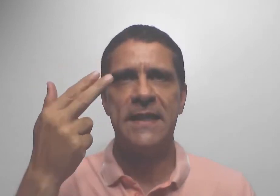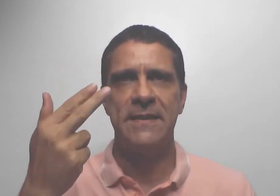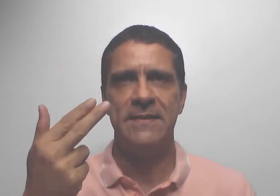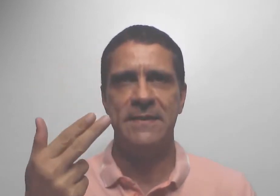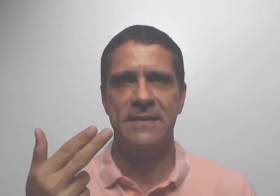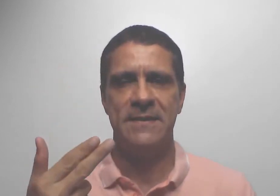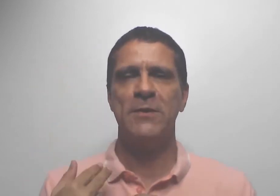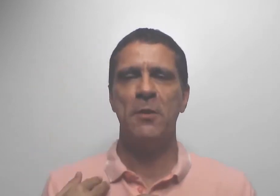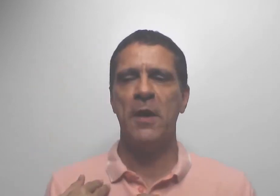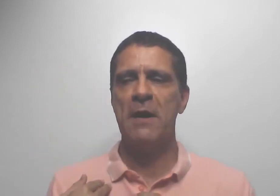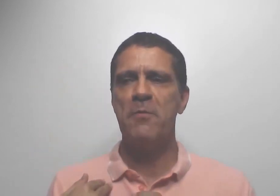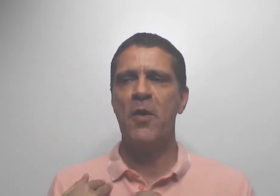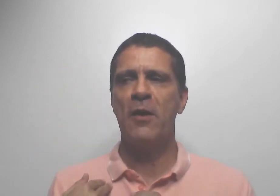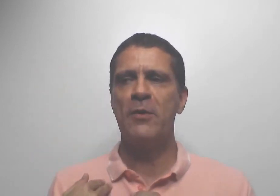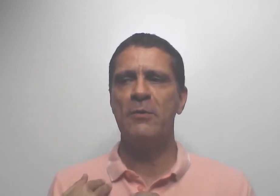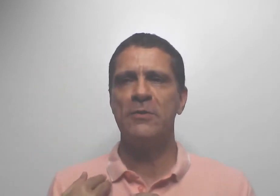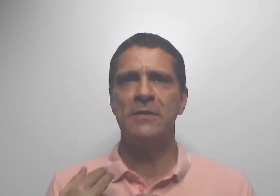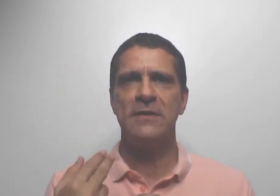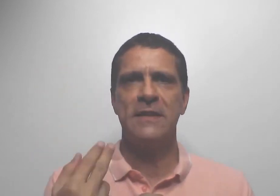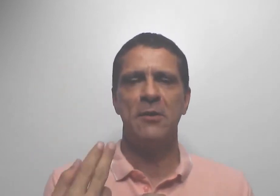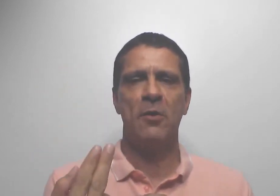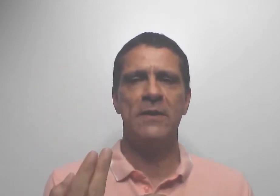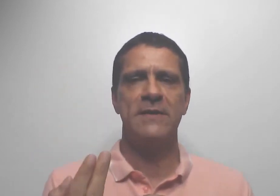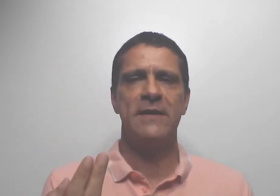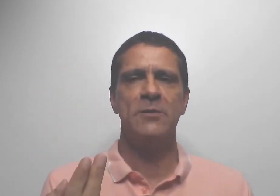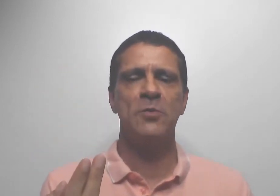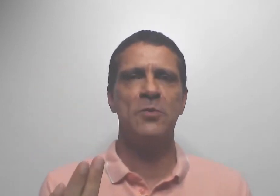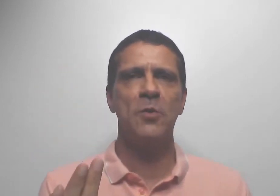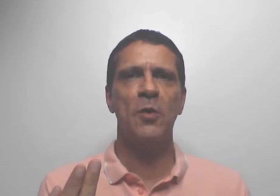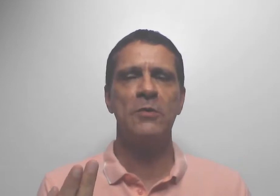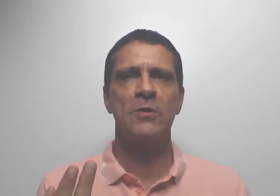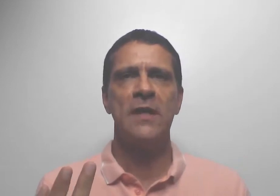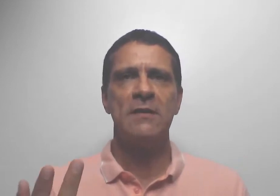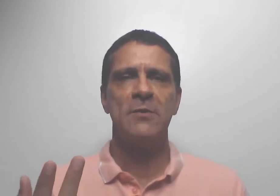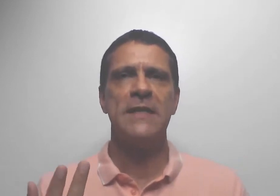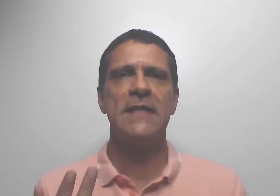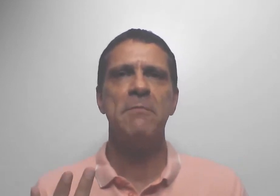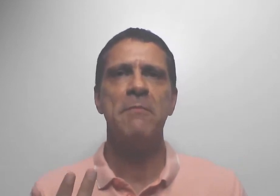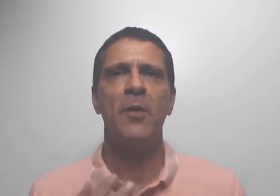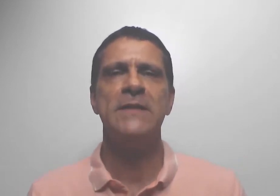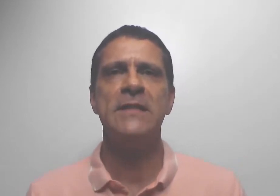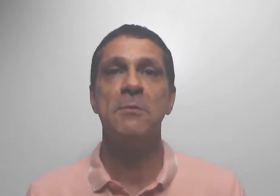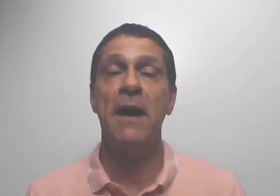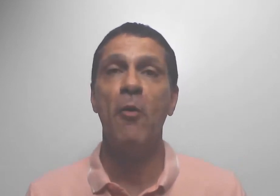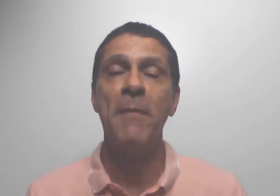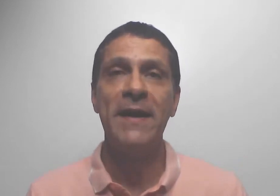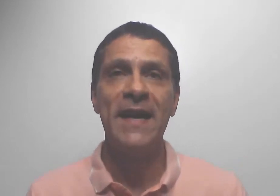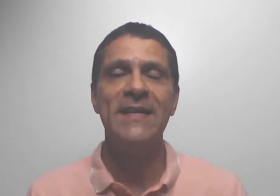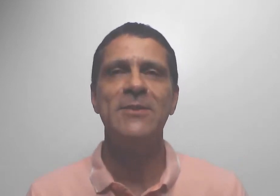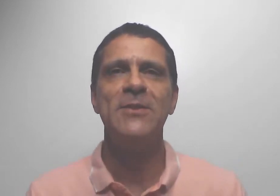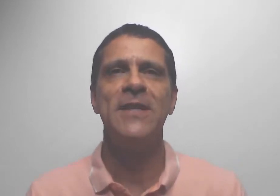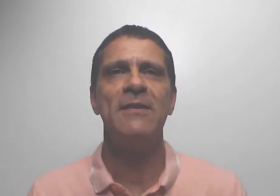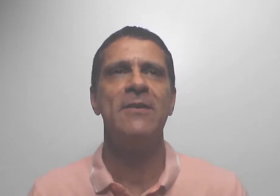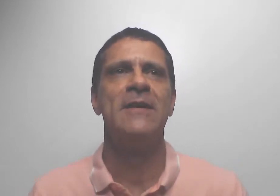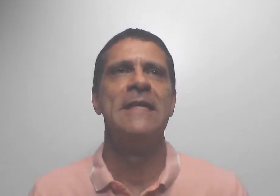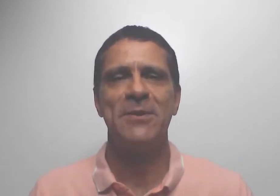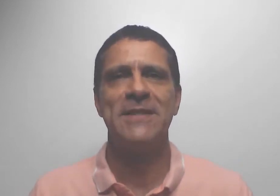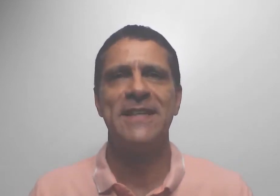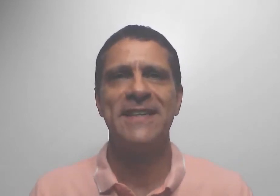sente, quando o seu campo áurico se encosta no do outro, você também pode sentir, mas como é que é isso, Estevam? Aí você